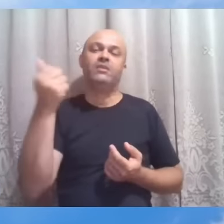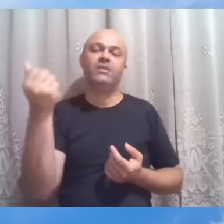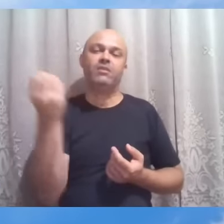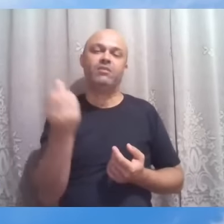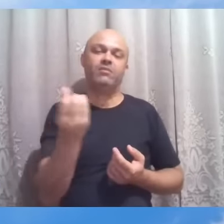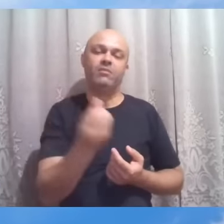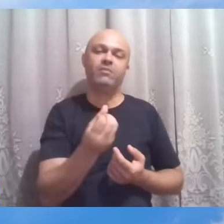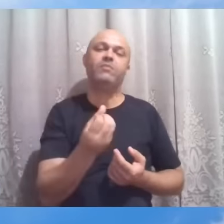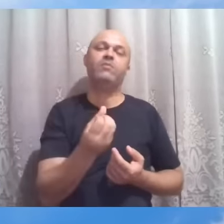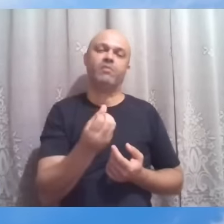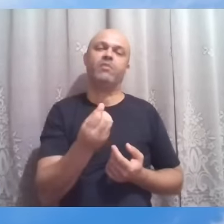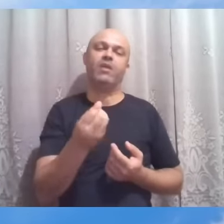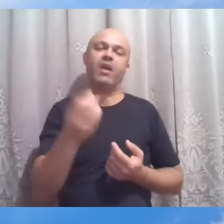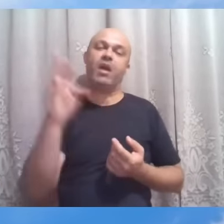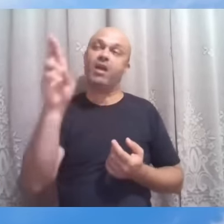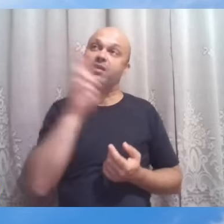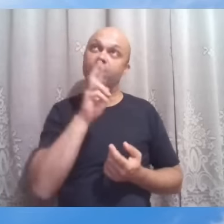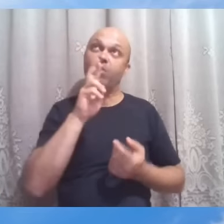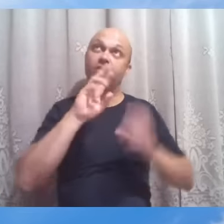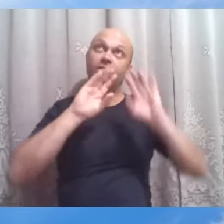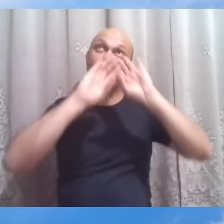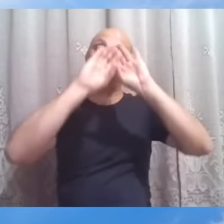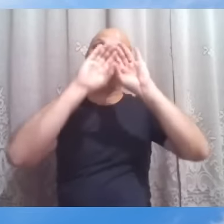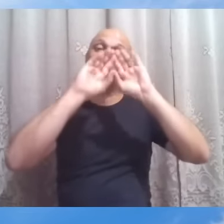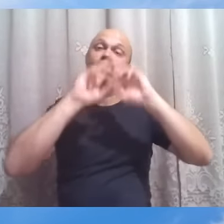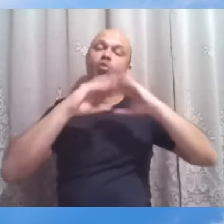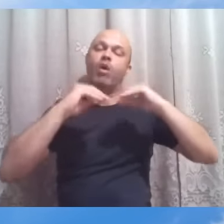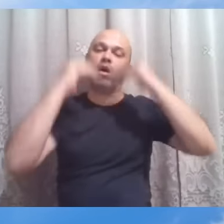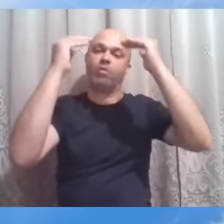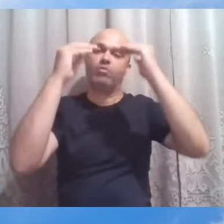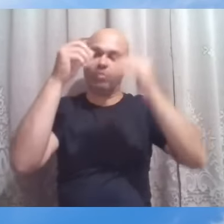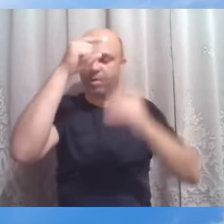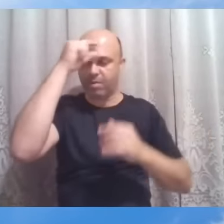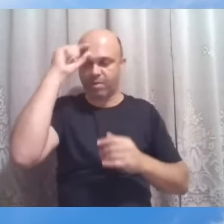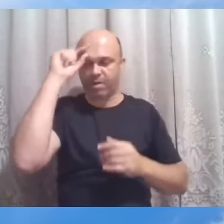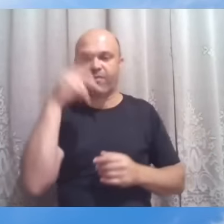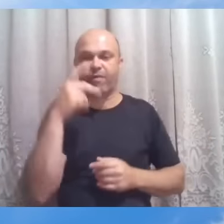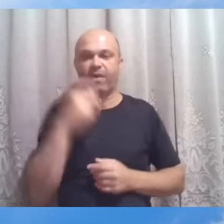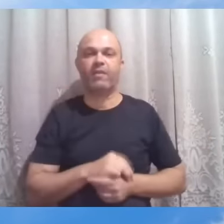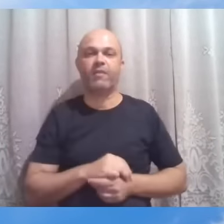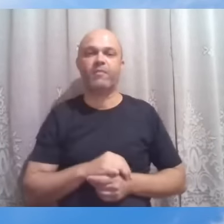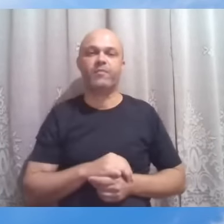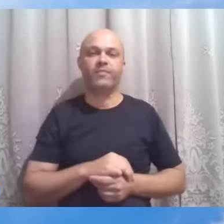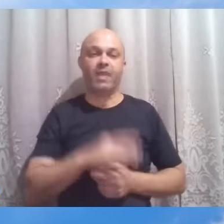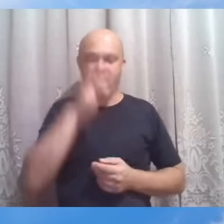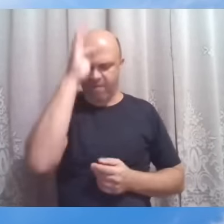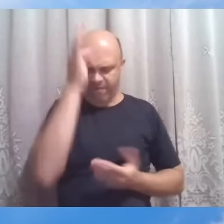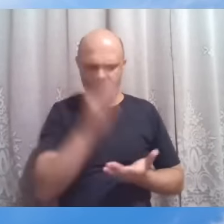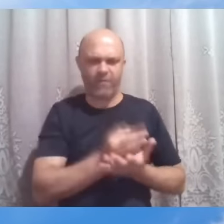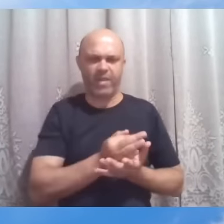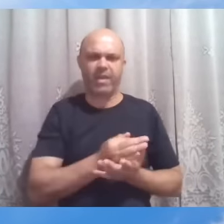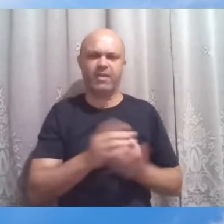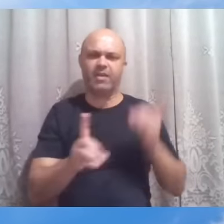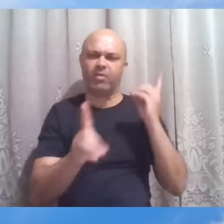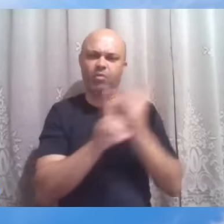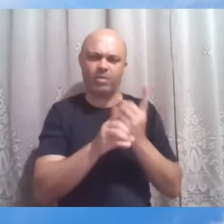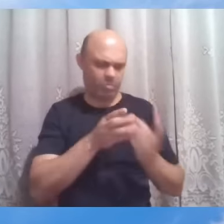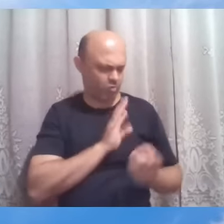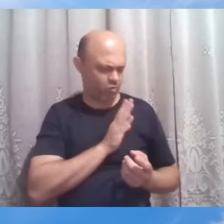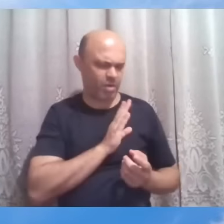Emmanuel dirá, nos círculos da fé, nos encontramos diversos corações extenuados e desiludidos,